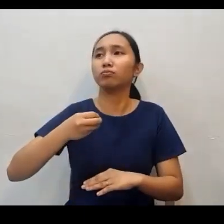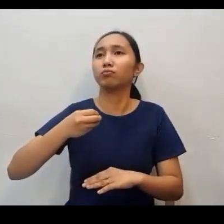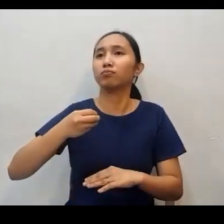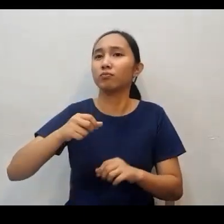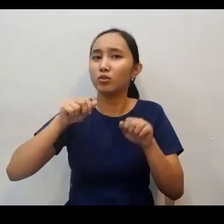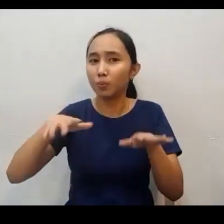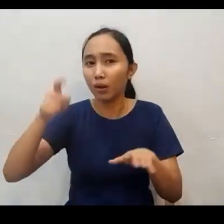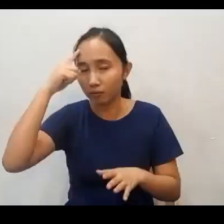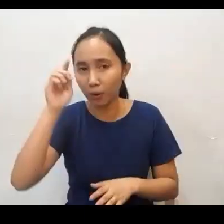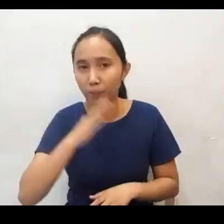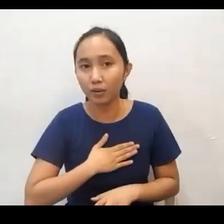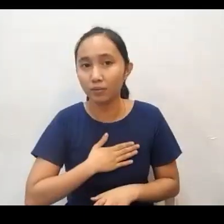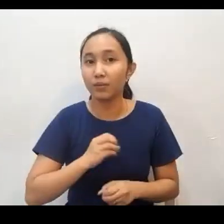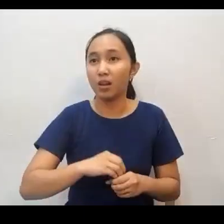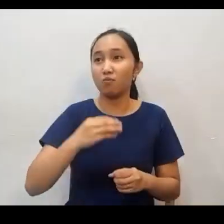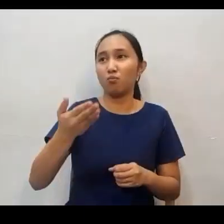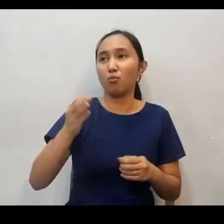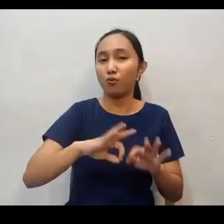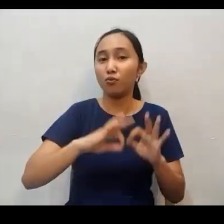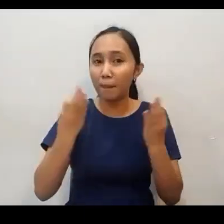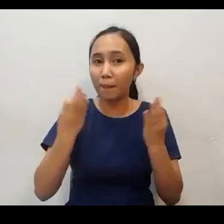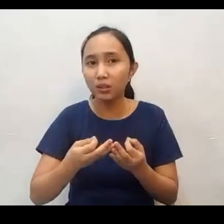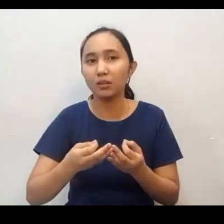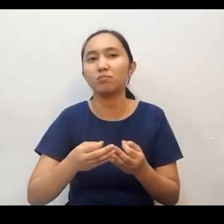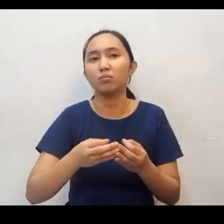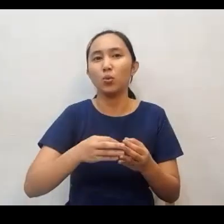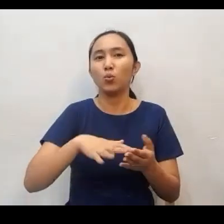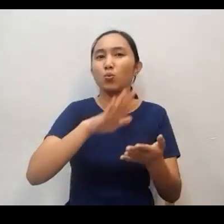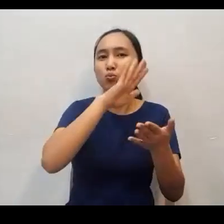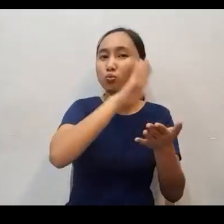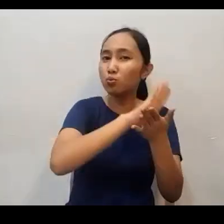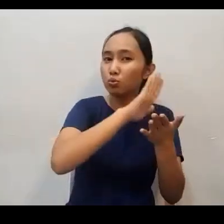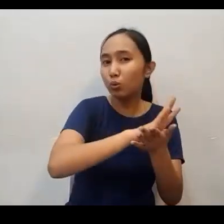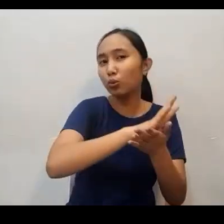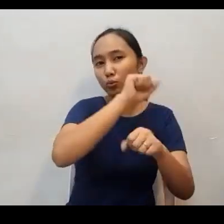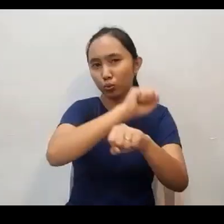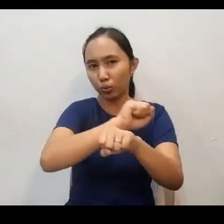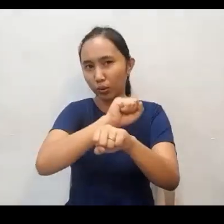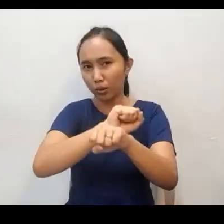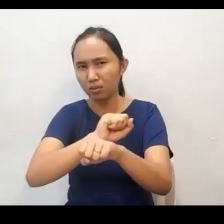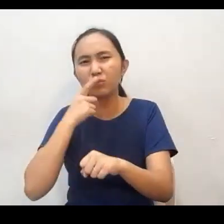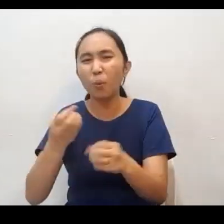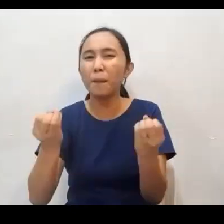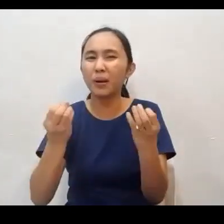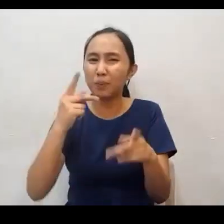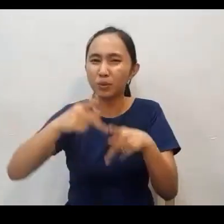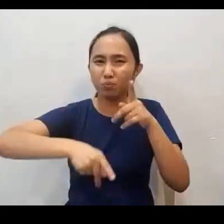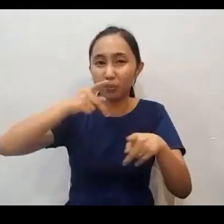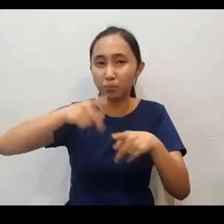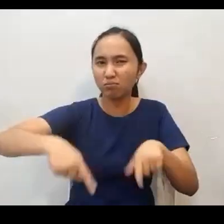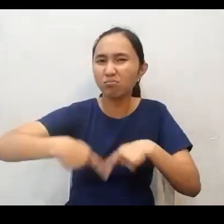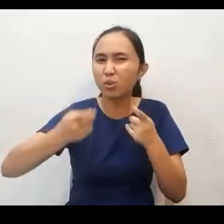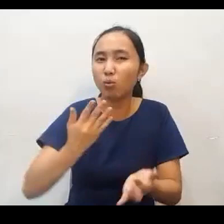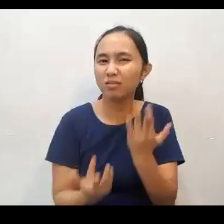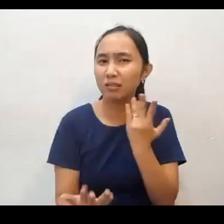in your work, in your school, so many people are going to help. Kaya sa inyong pamilya, sa inyong trabaho, sa inyong paaralan,